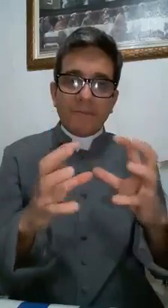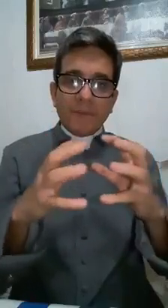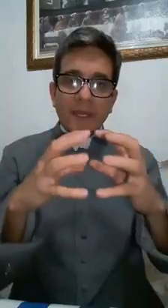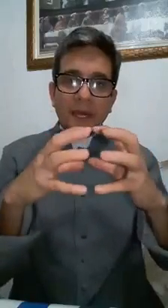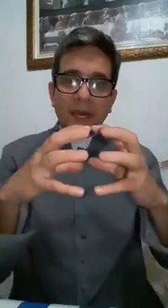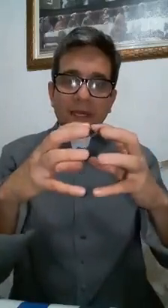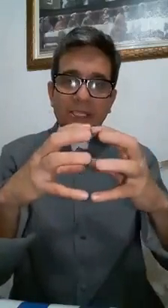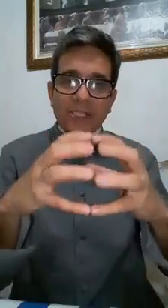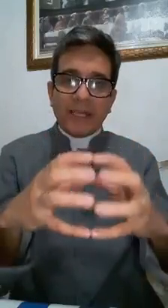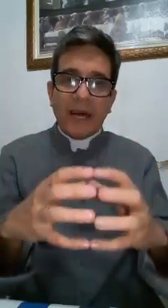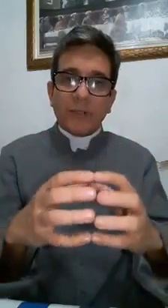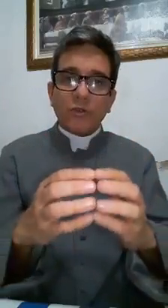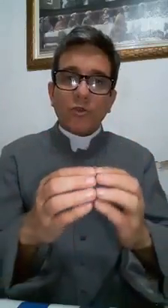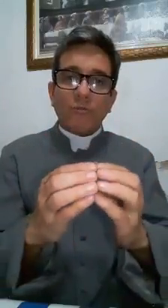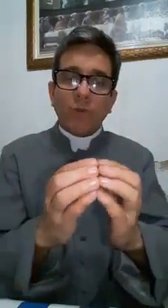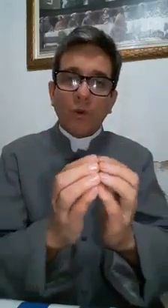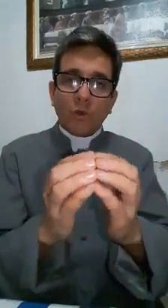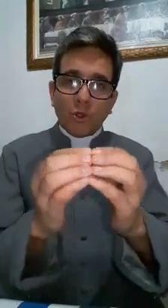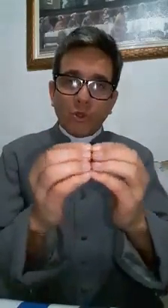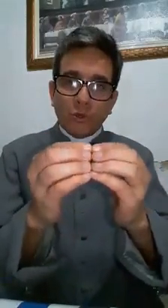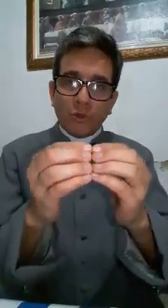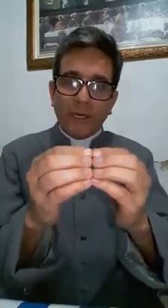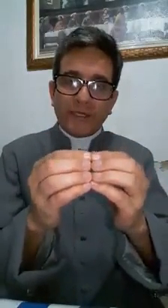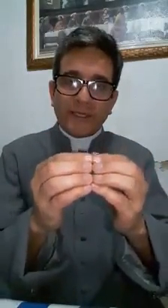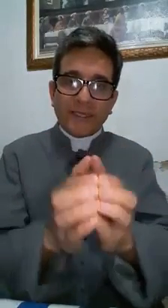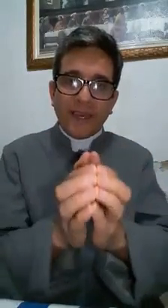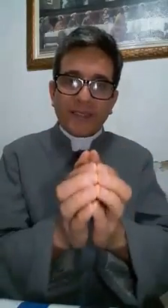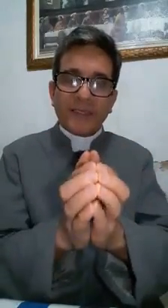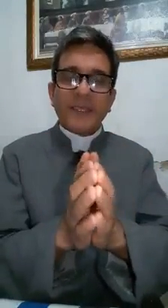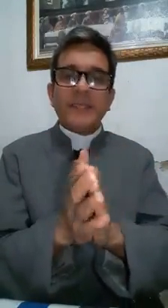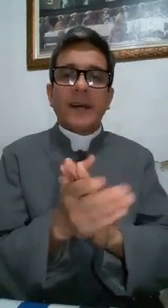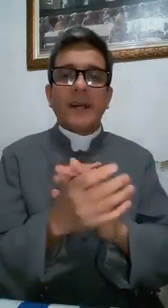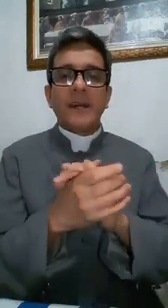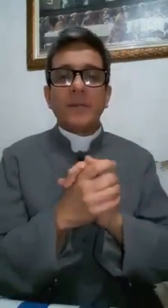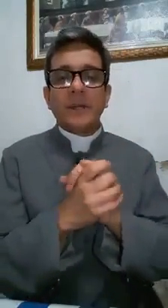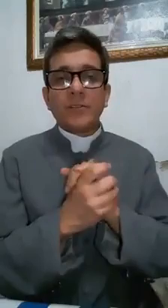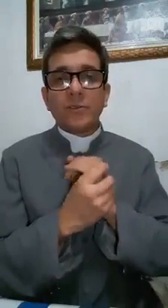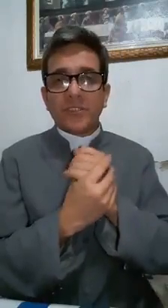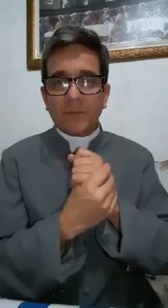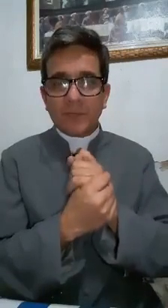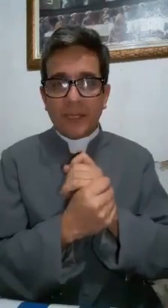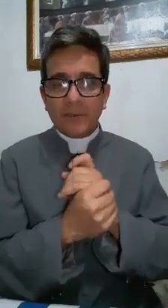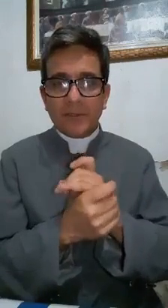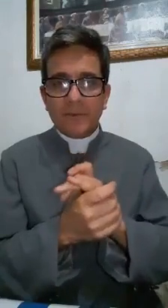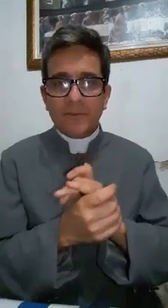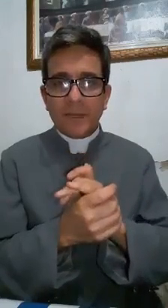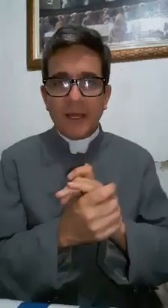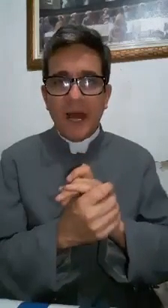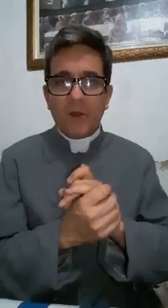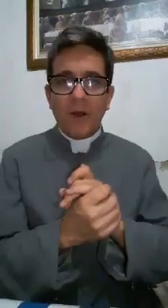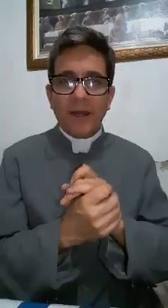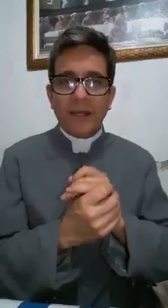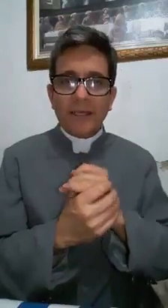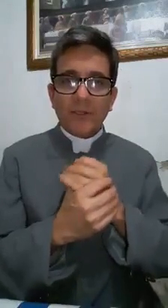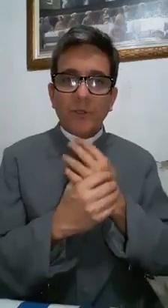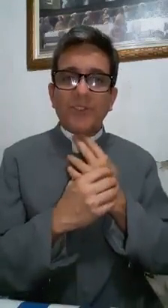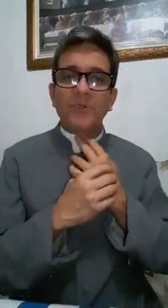está no bojo, no alicerce da Câmara dos Deputados. Agora, nos